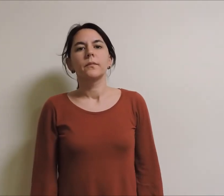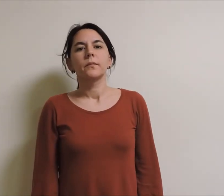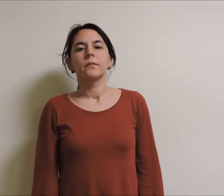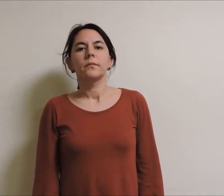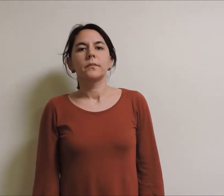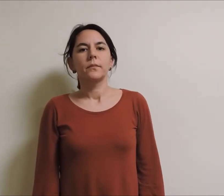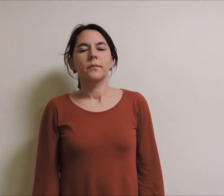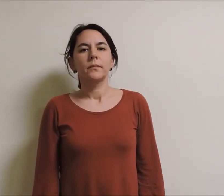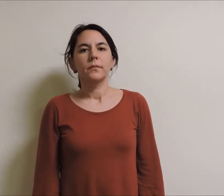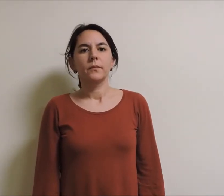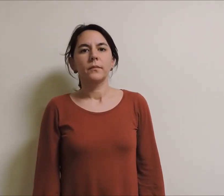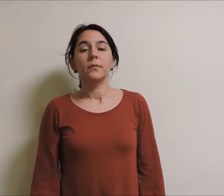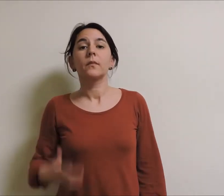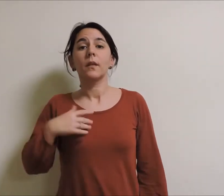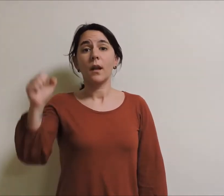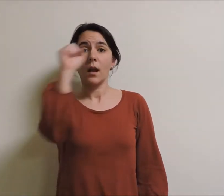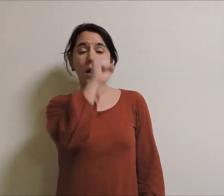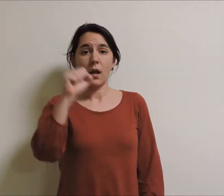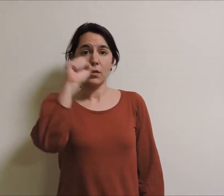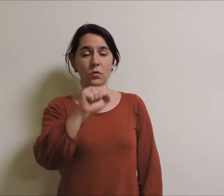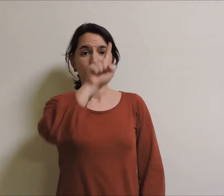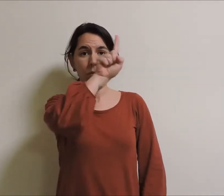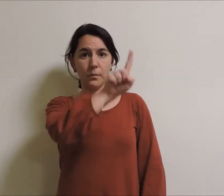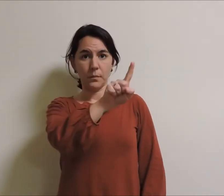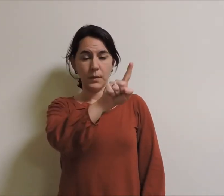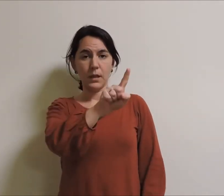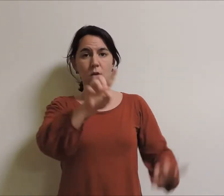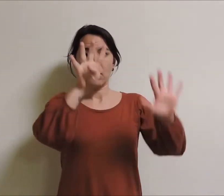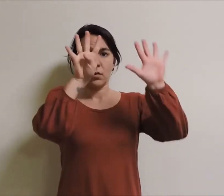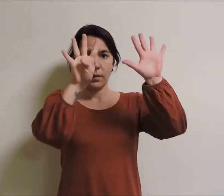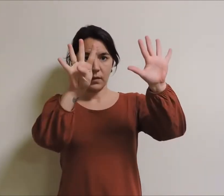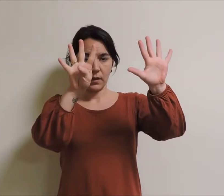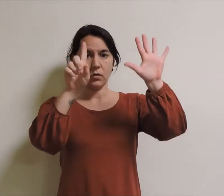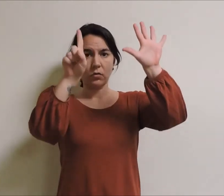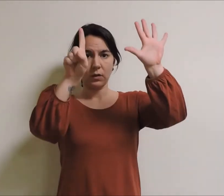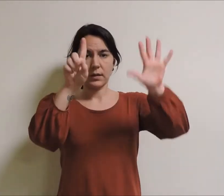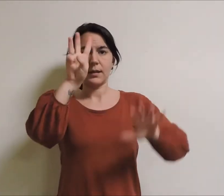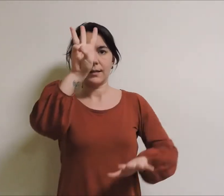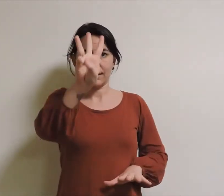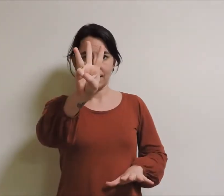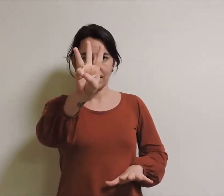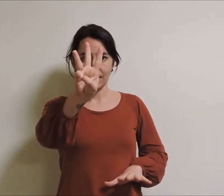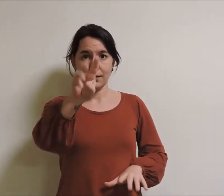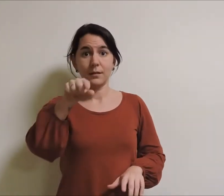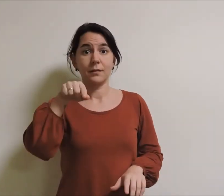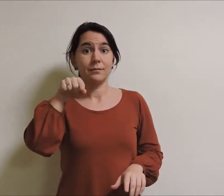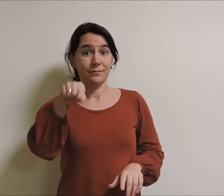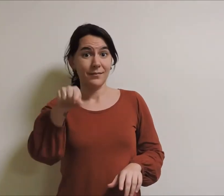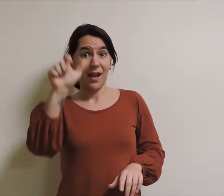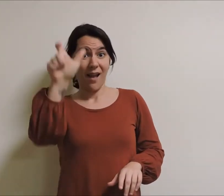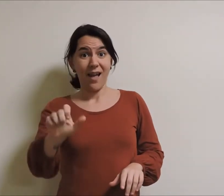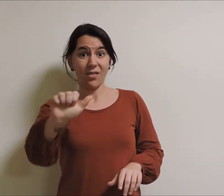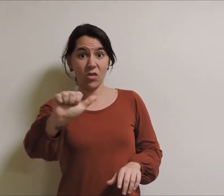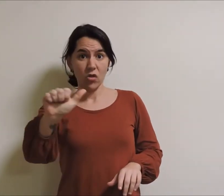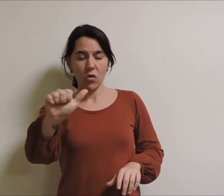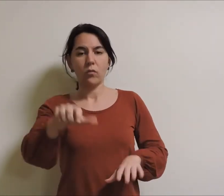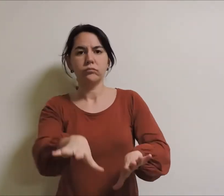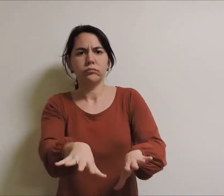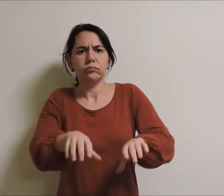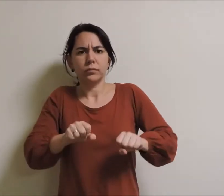No ano 1963, ocupou a dirección do Museo Municipal de